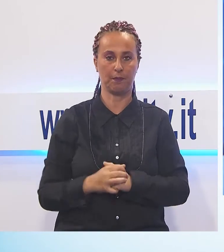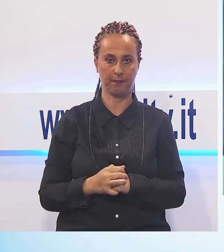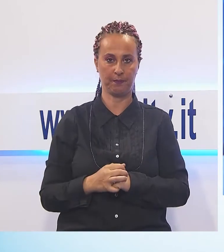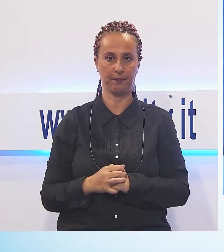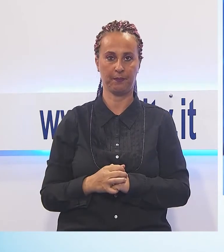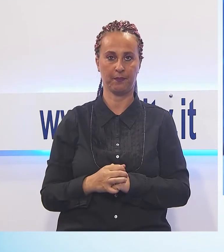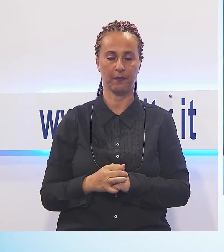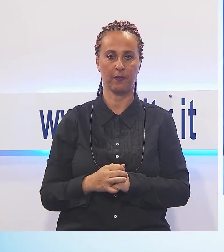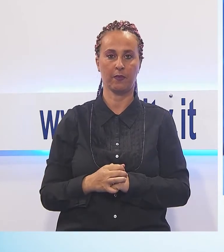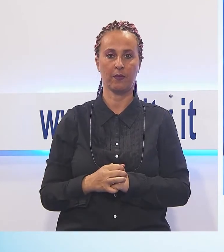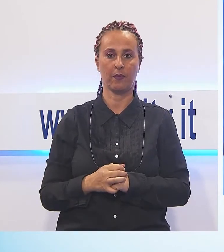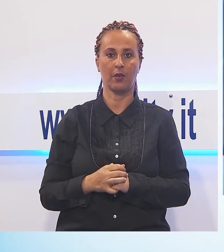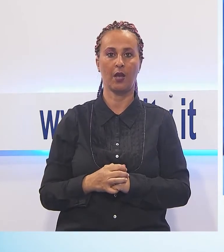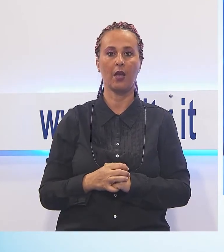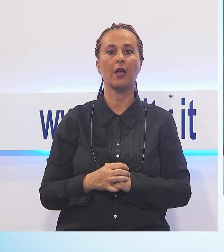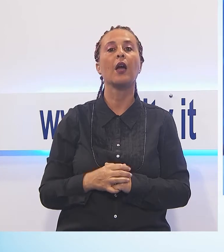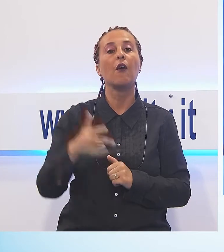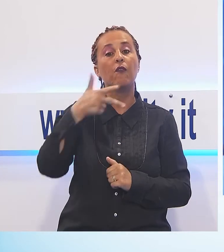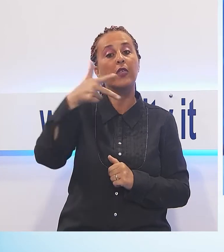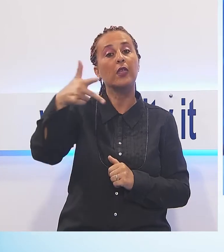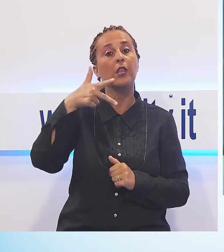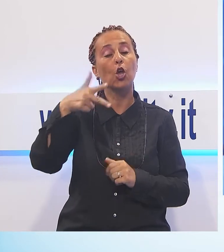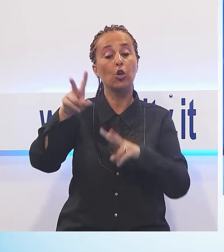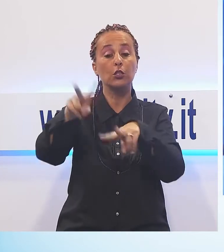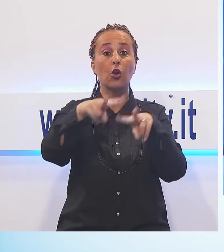servizio di video sorveglianza a Porcari.